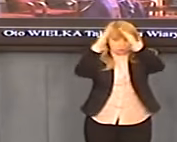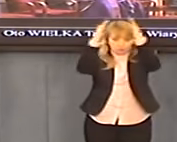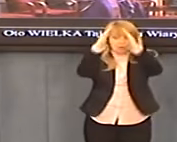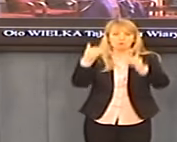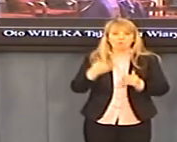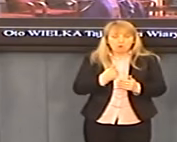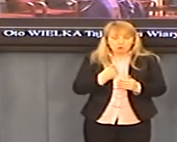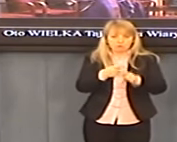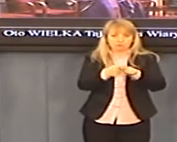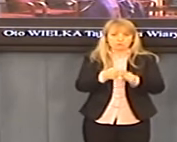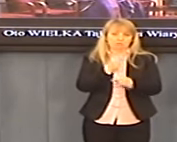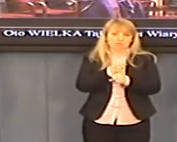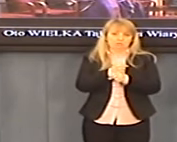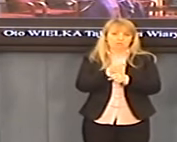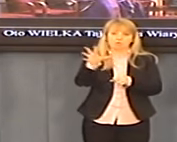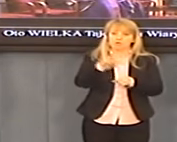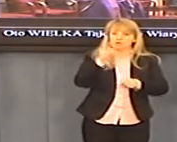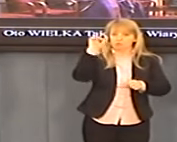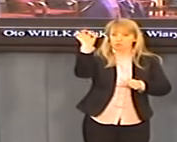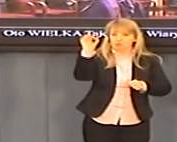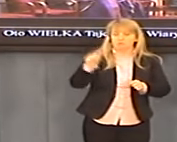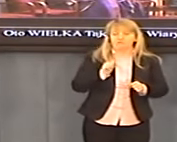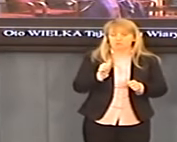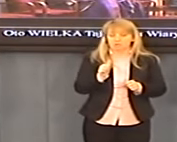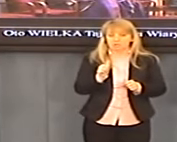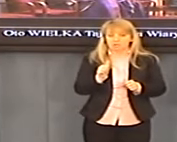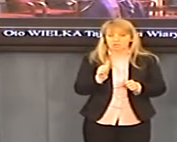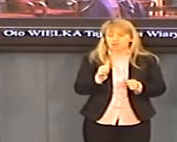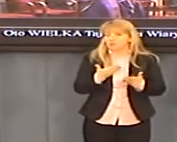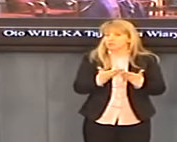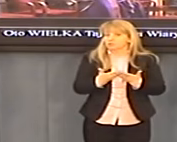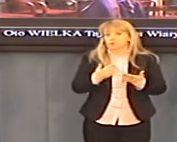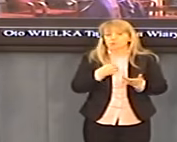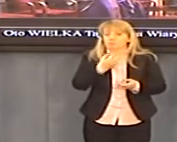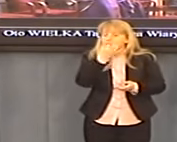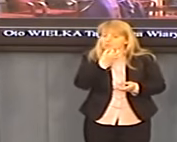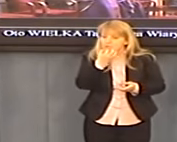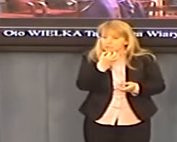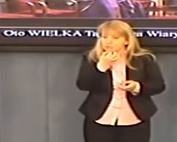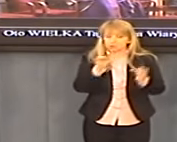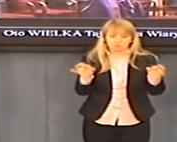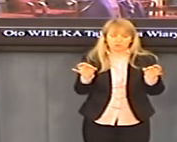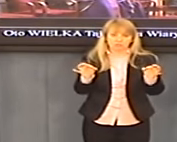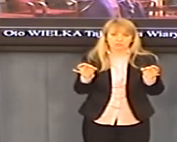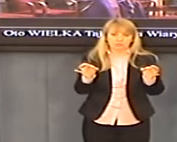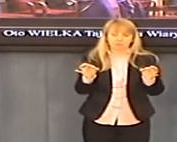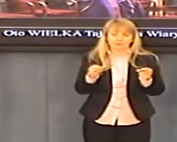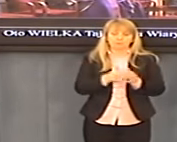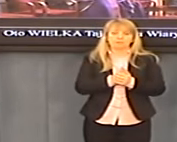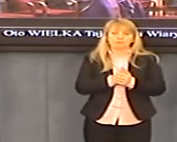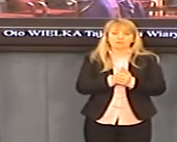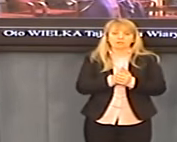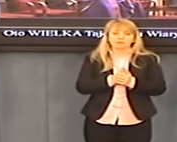episkopatu Argentyny. Tak więc pytamy się, dzisiaj zadałem to pytanie